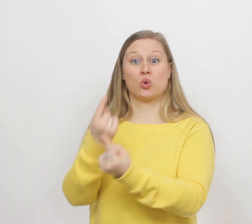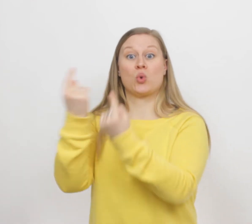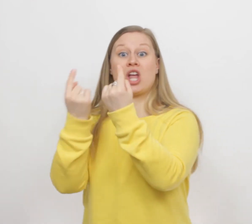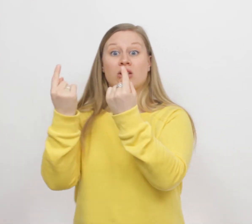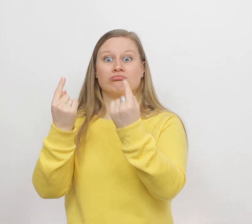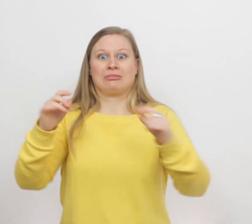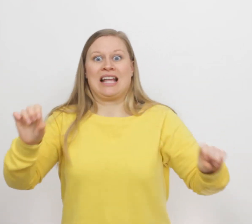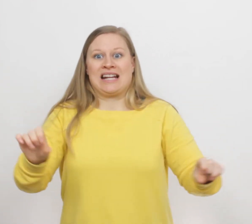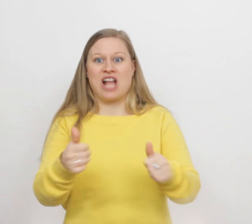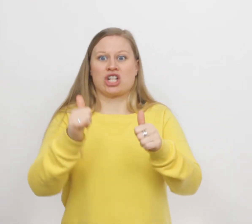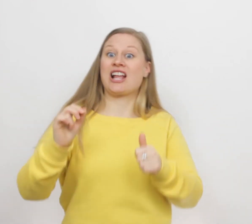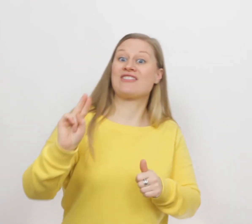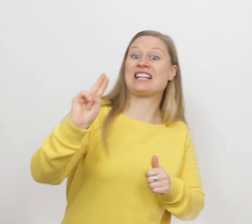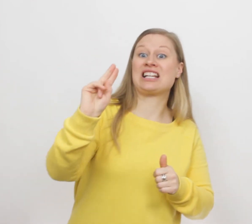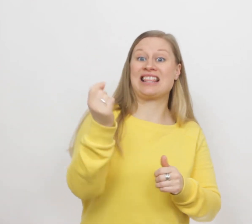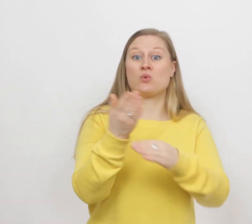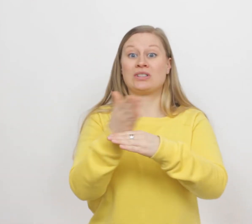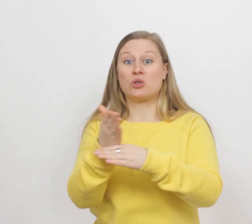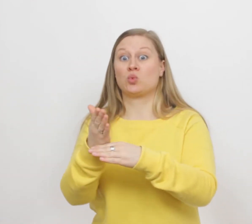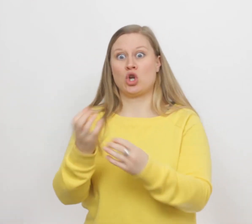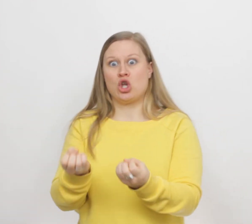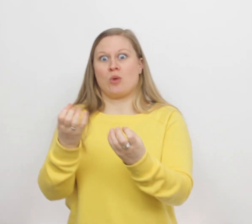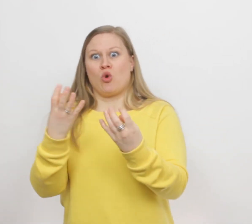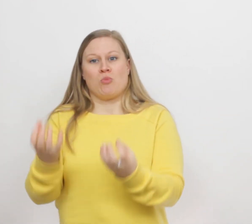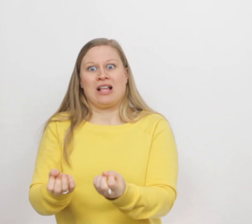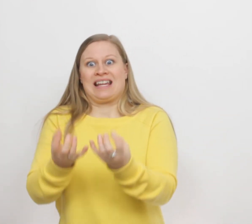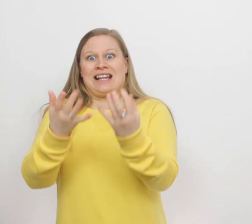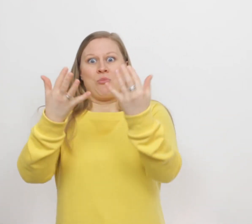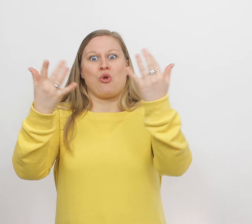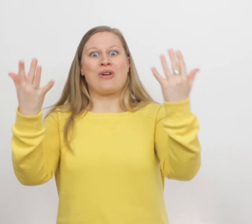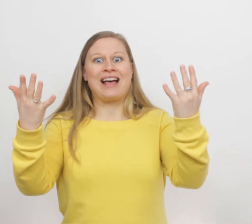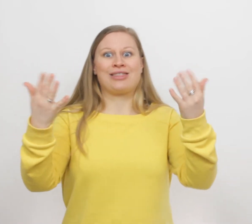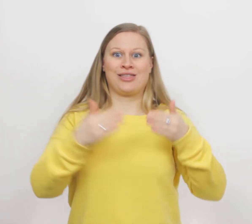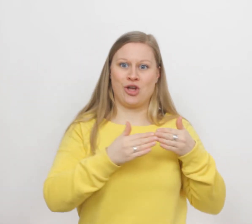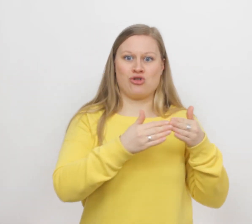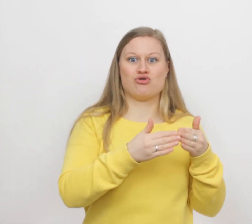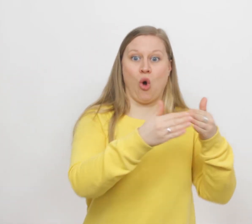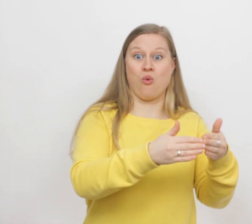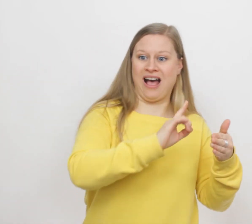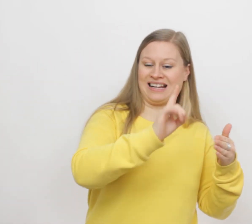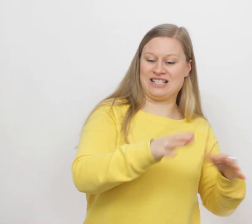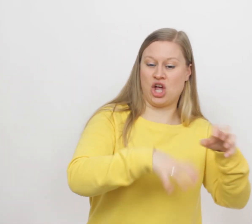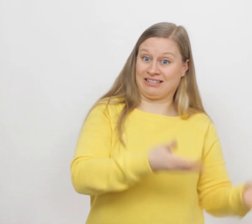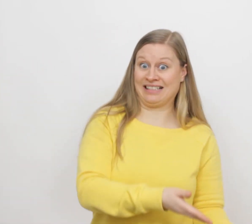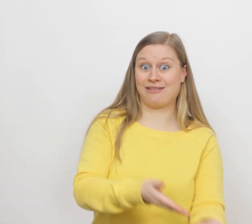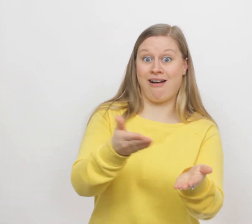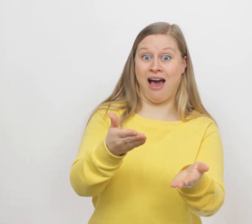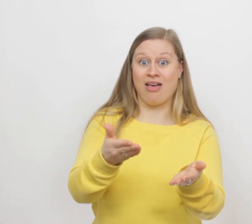groeien. Er startte weer een nieuw seizoen, en bloemen gingen bloeien. Noach liet de dieren gaan,